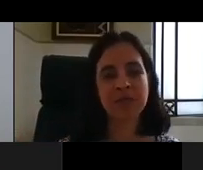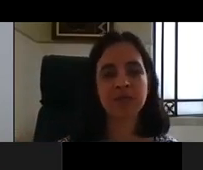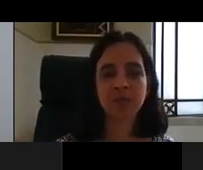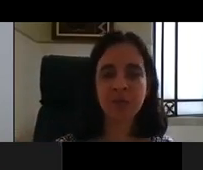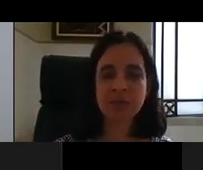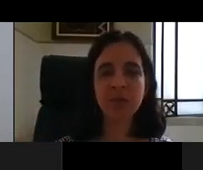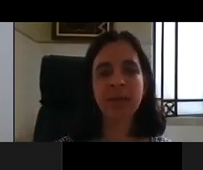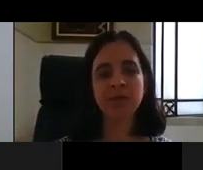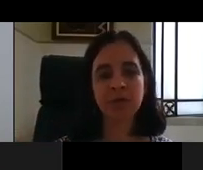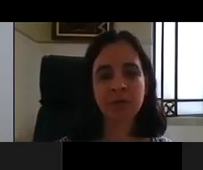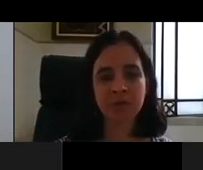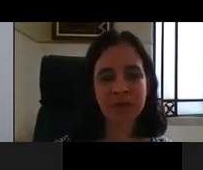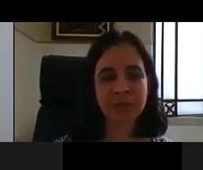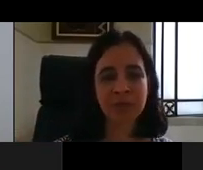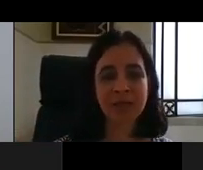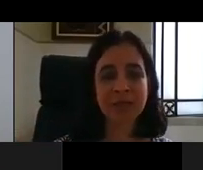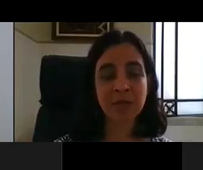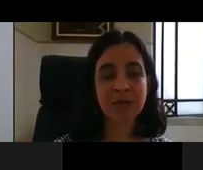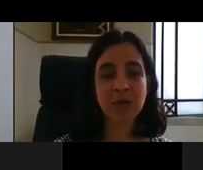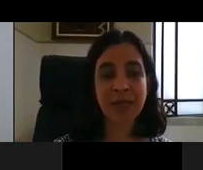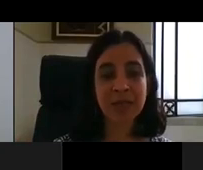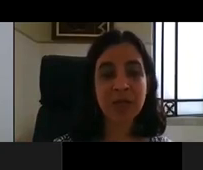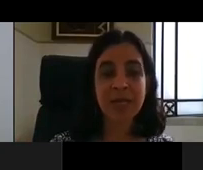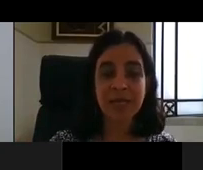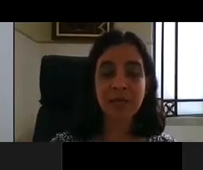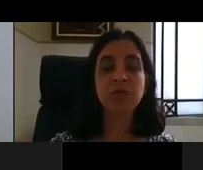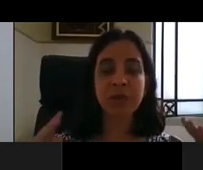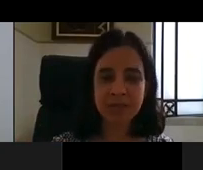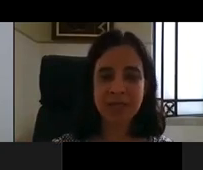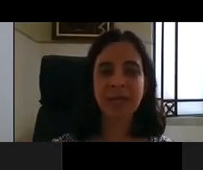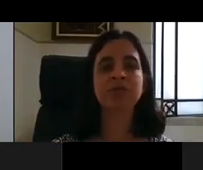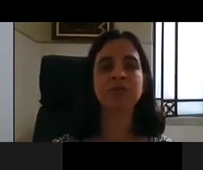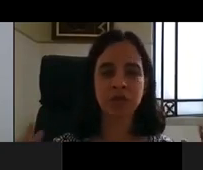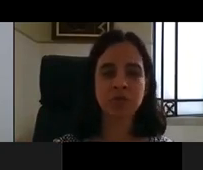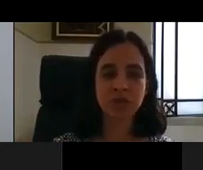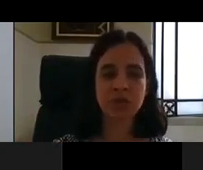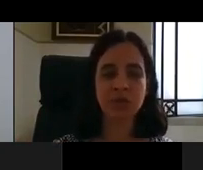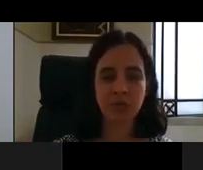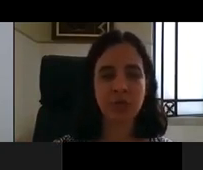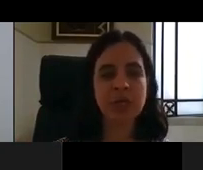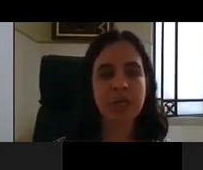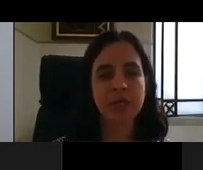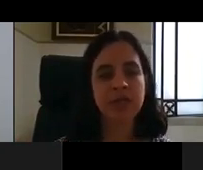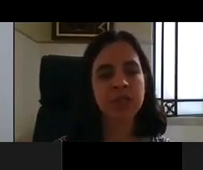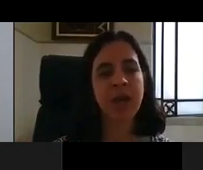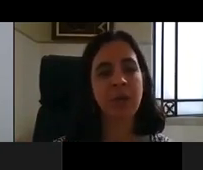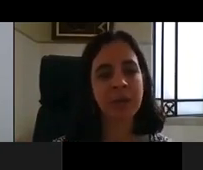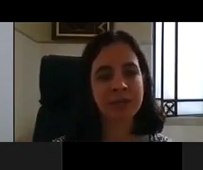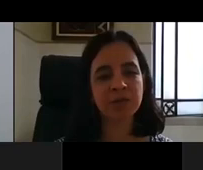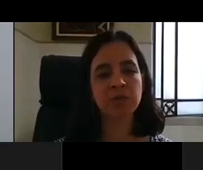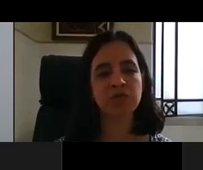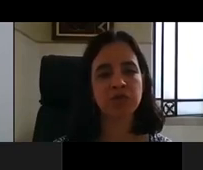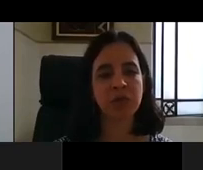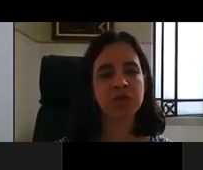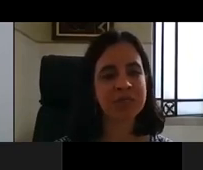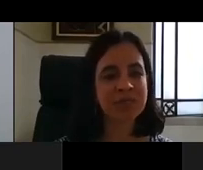é a iniciação científica do ensino médio, então temos várias modalidades educacionais e em todas elas nós temos o desafio de aumentar